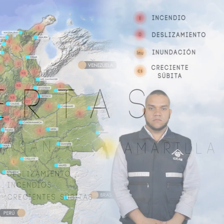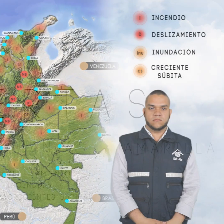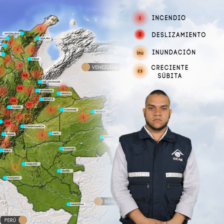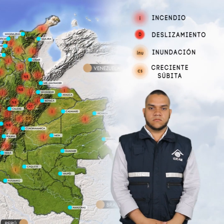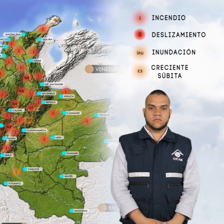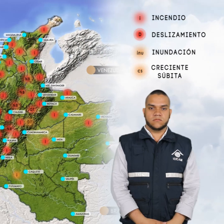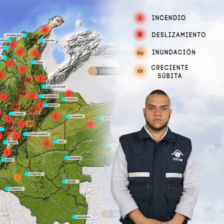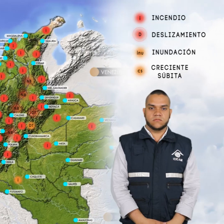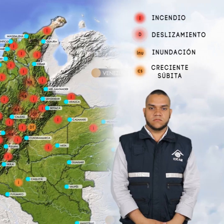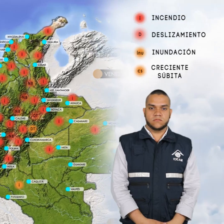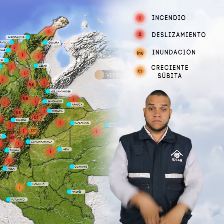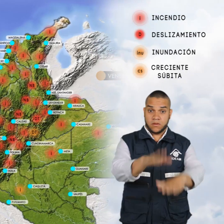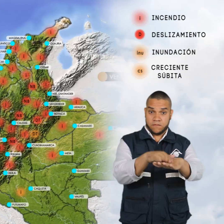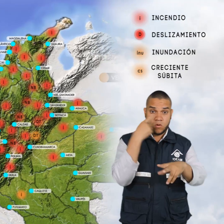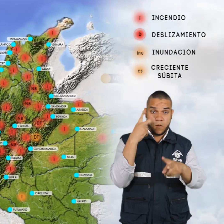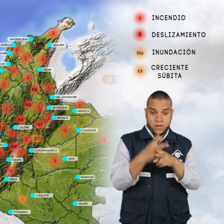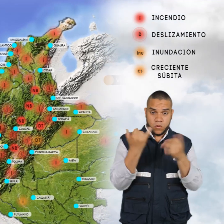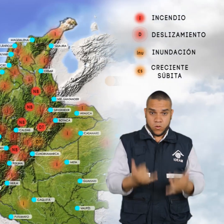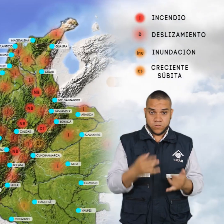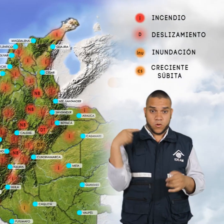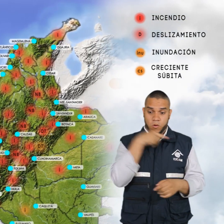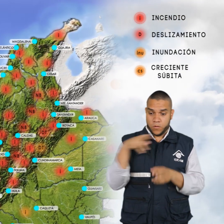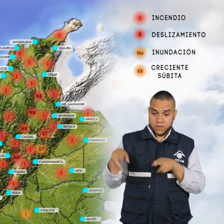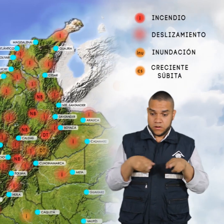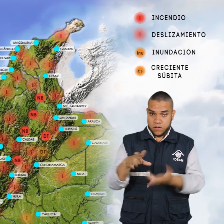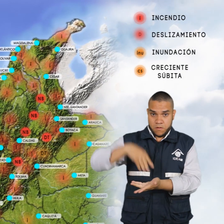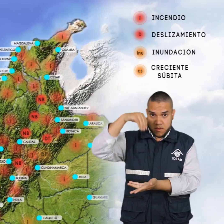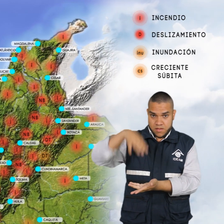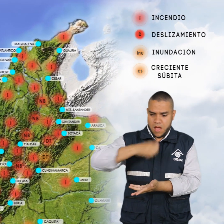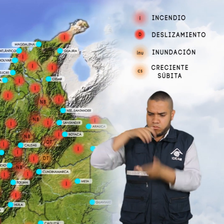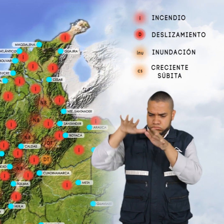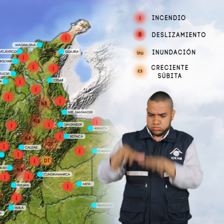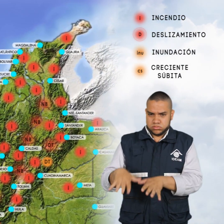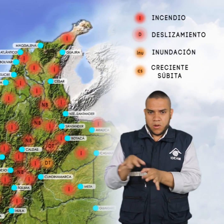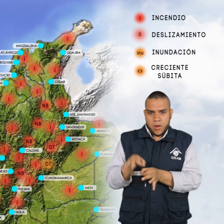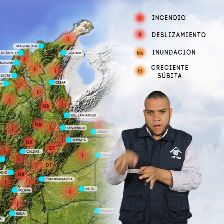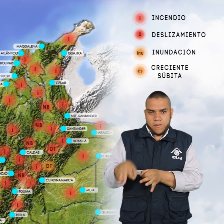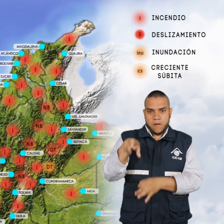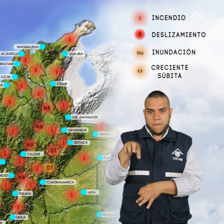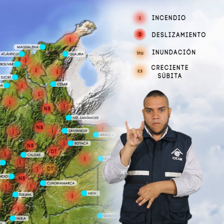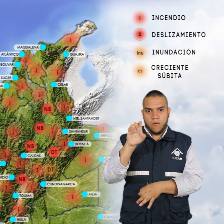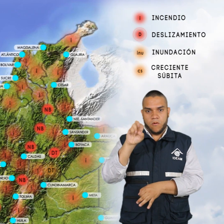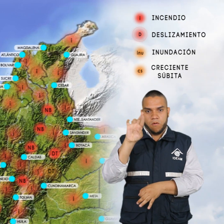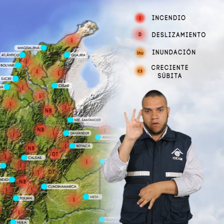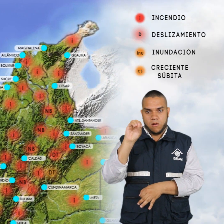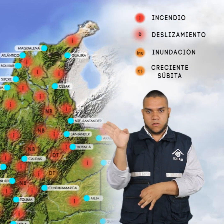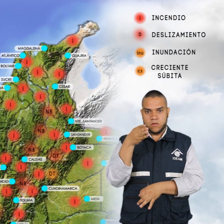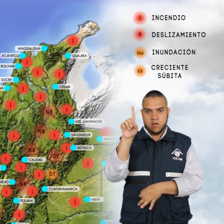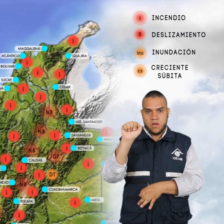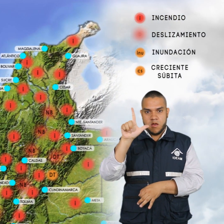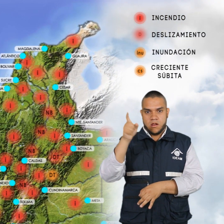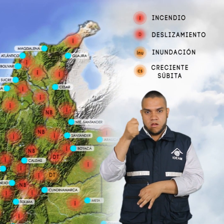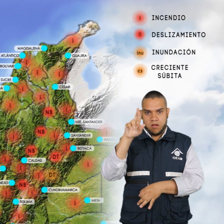Se presentan las siguientes alertas para hoy. La alerta roja por niveles bajos del río Magdalena en la cuenca media en el tramo de Puerto